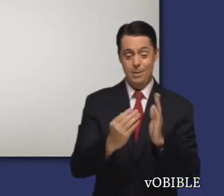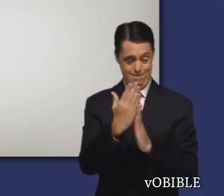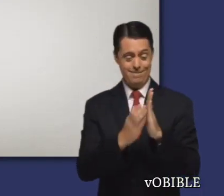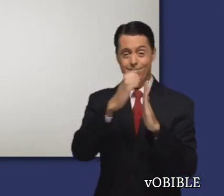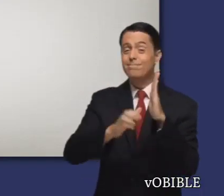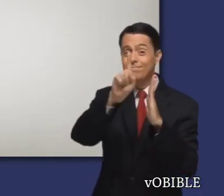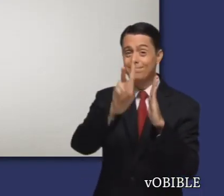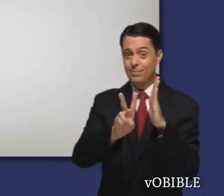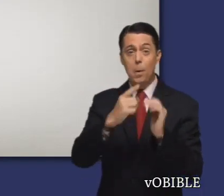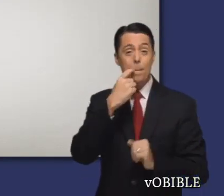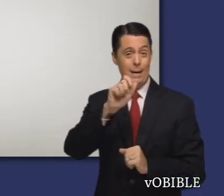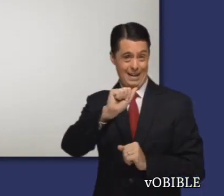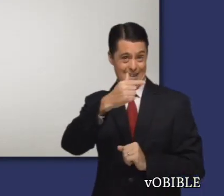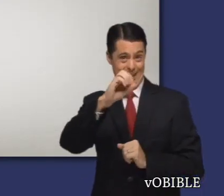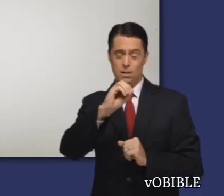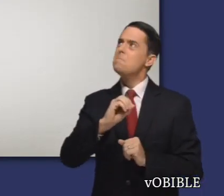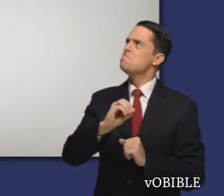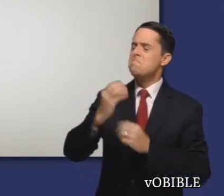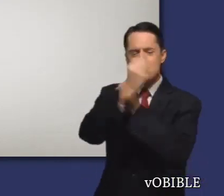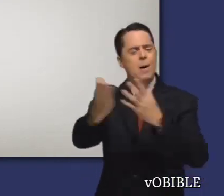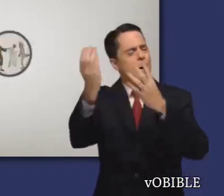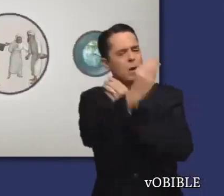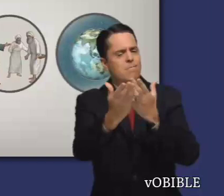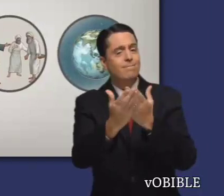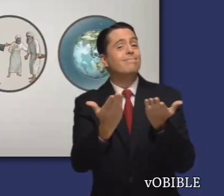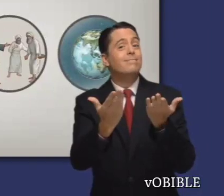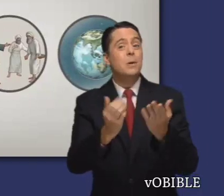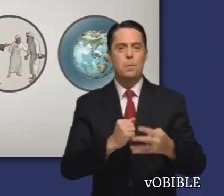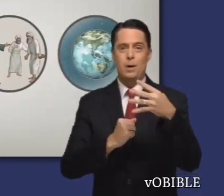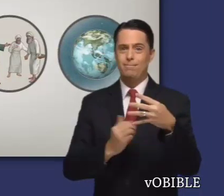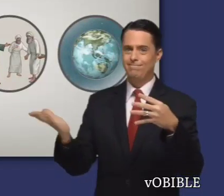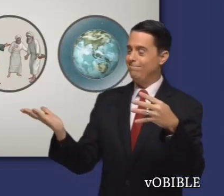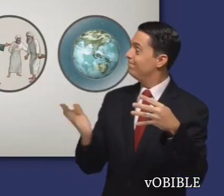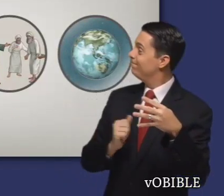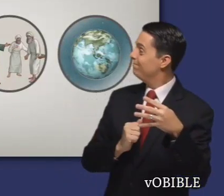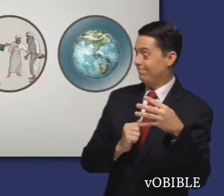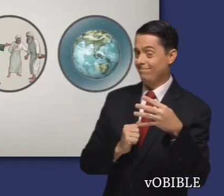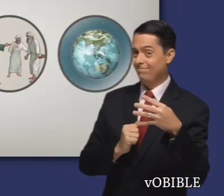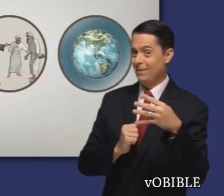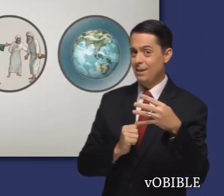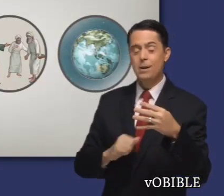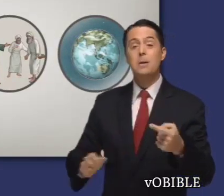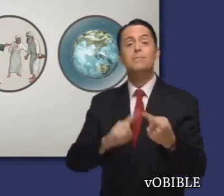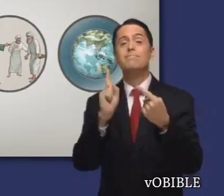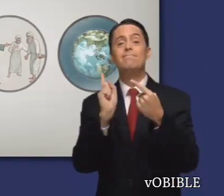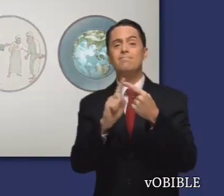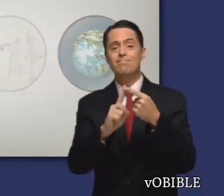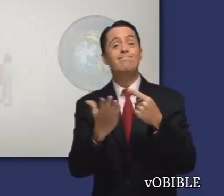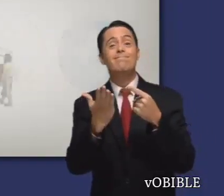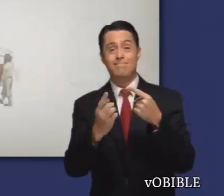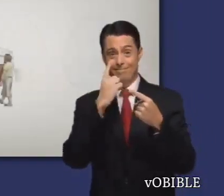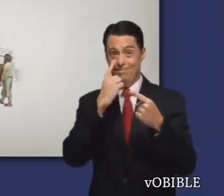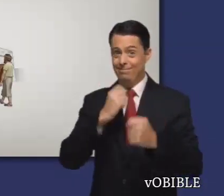El libro de Ageo tiene dos capítulos que contienen cuatro mensajes inspirados. En el